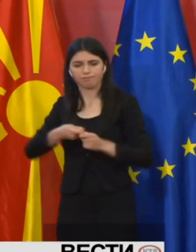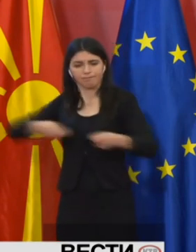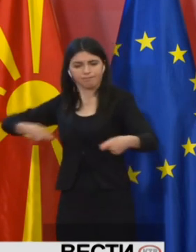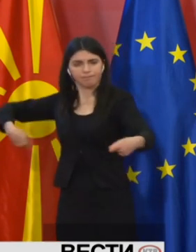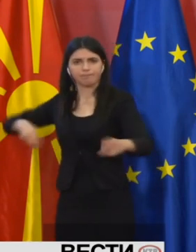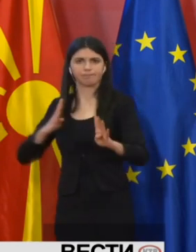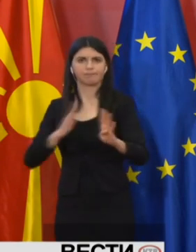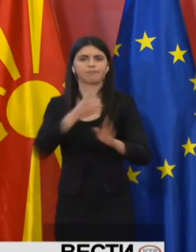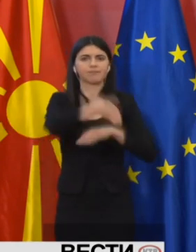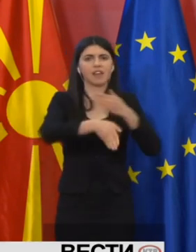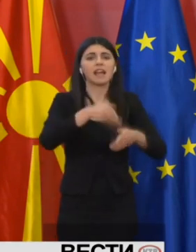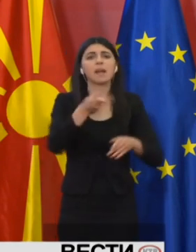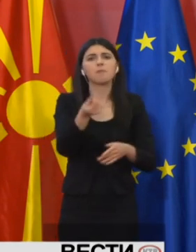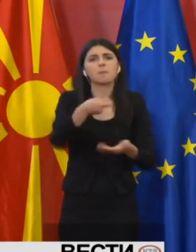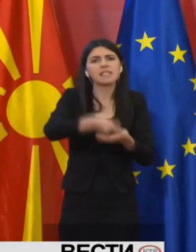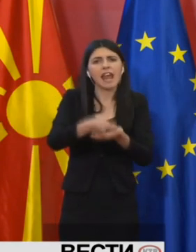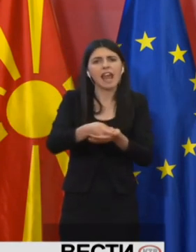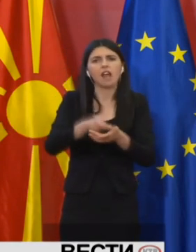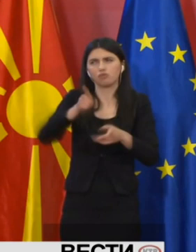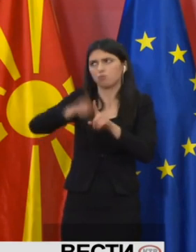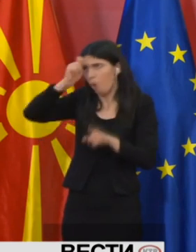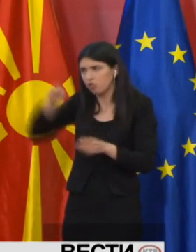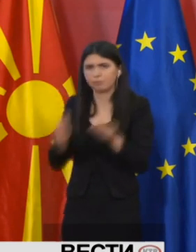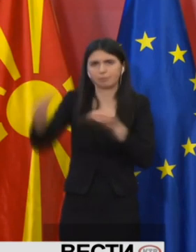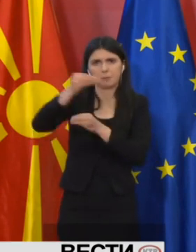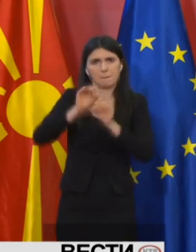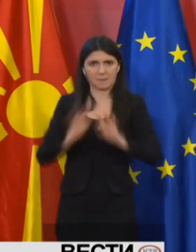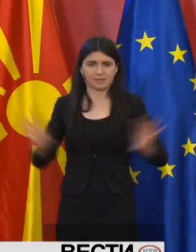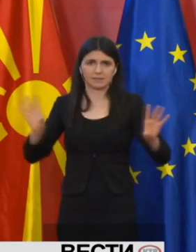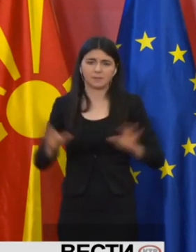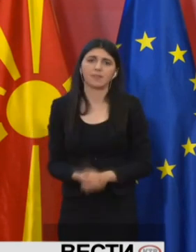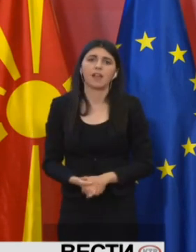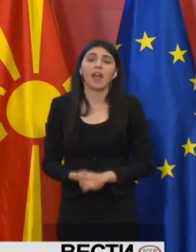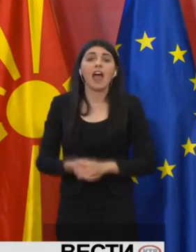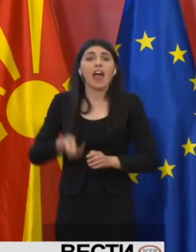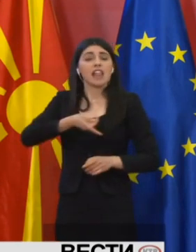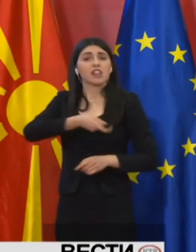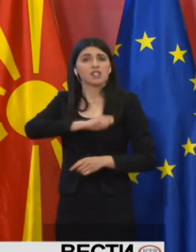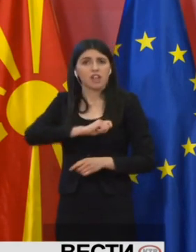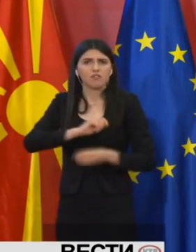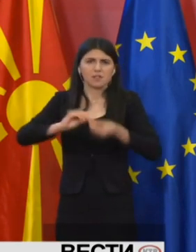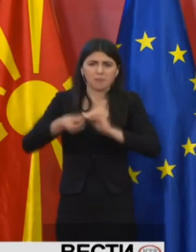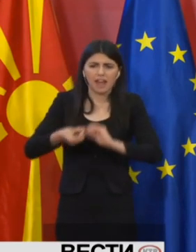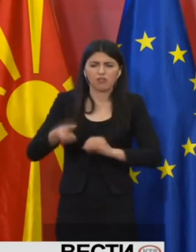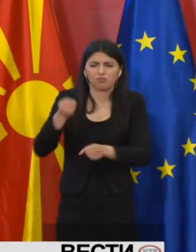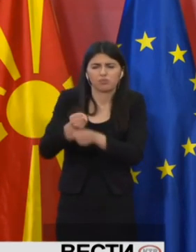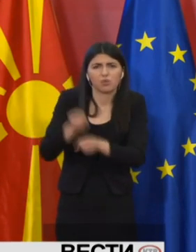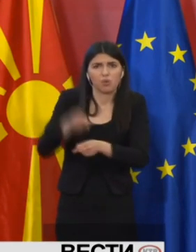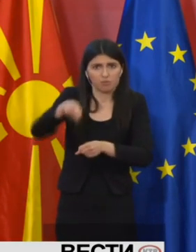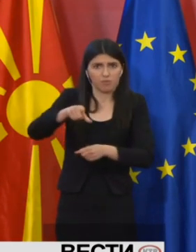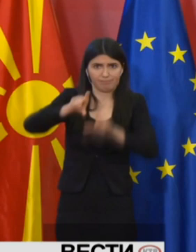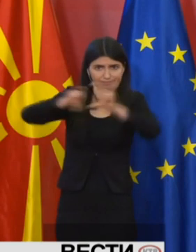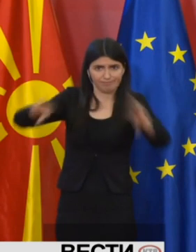согласно препораките и одлуките на владата. Државниот инспекторат за трудпак реализираше